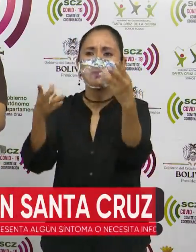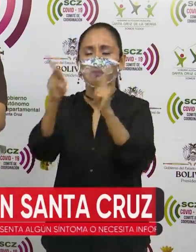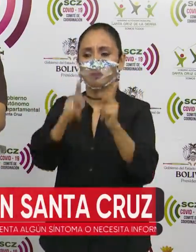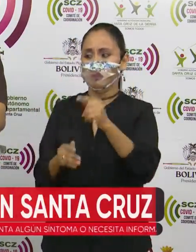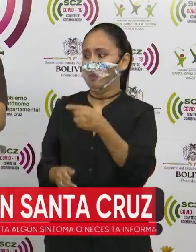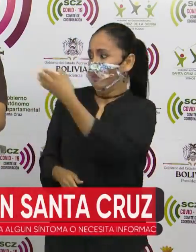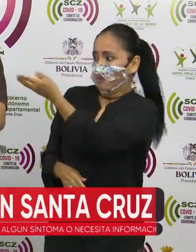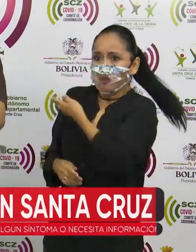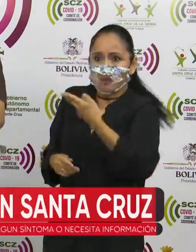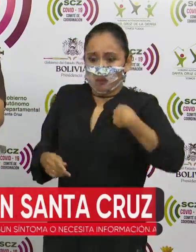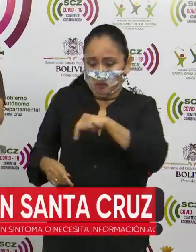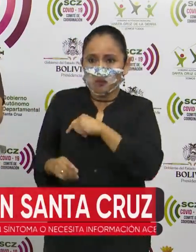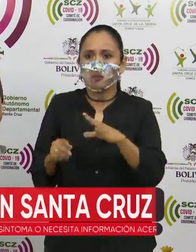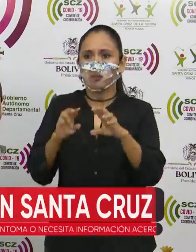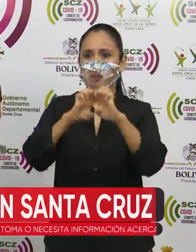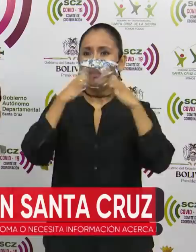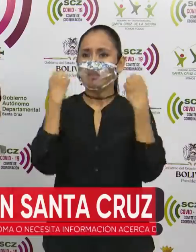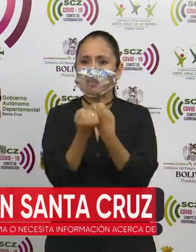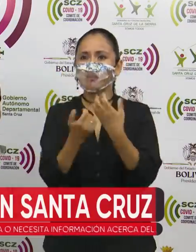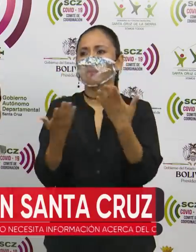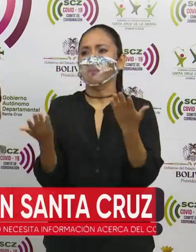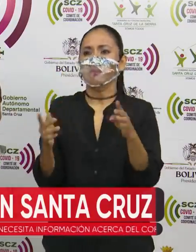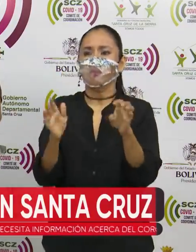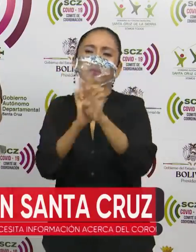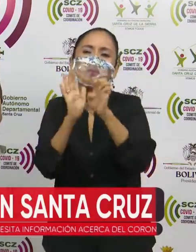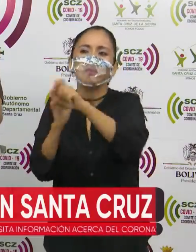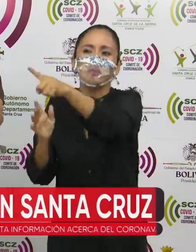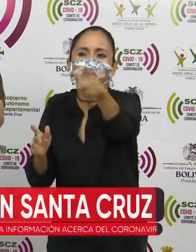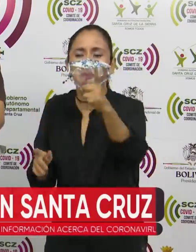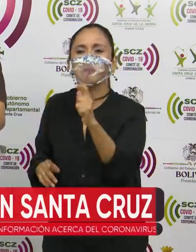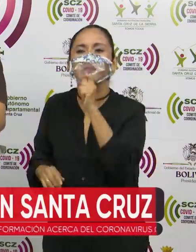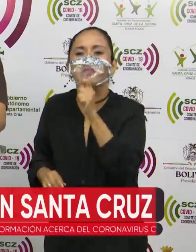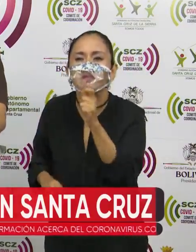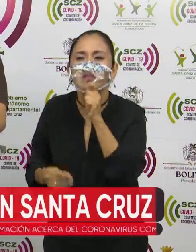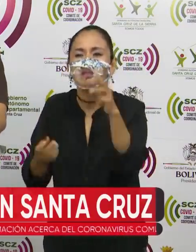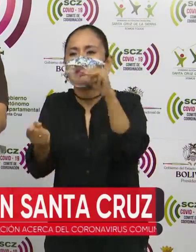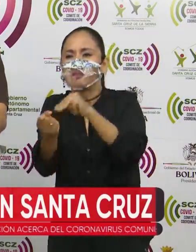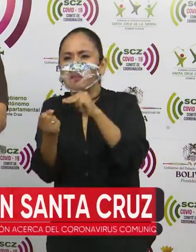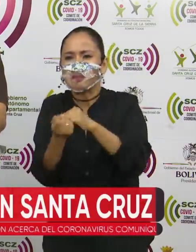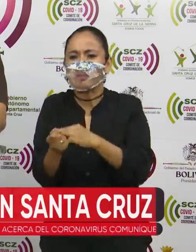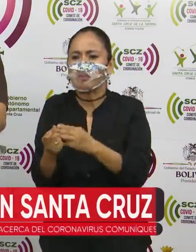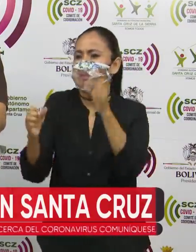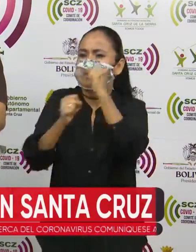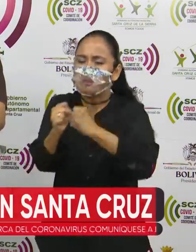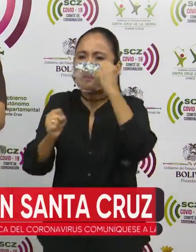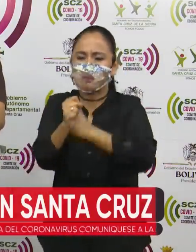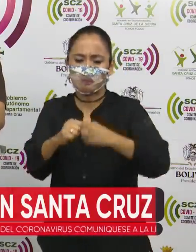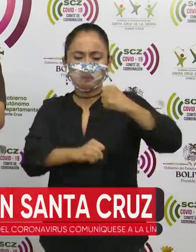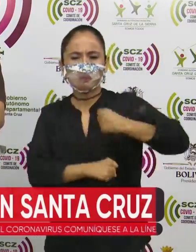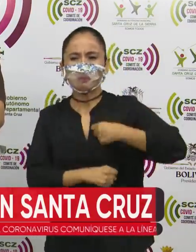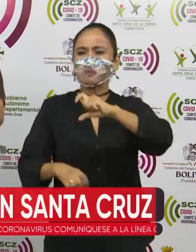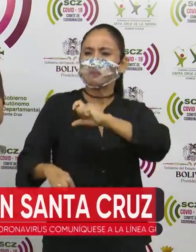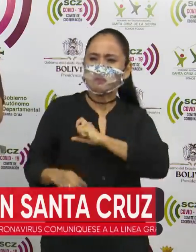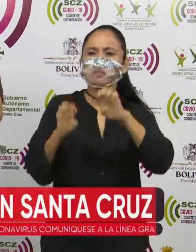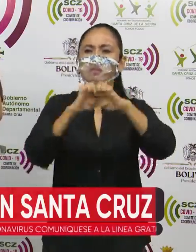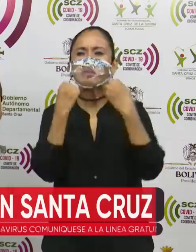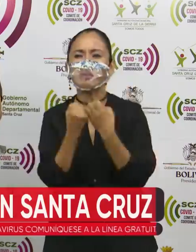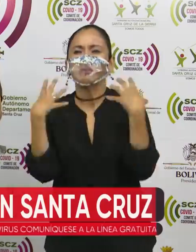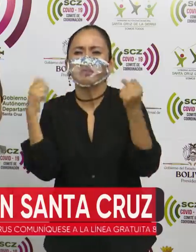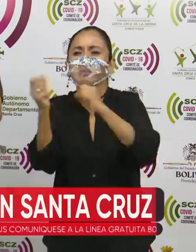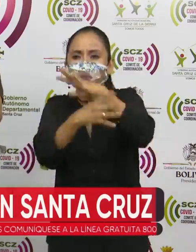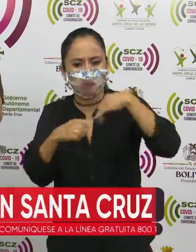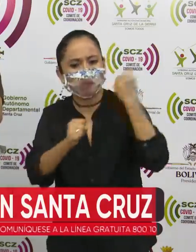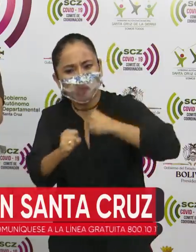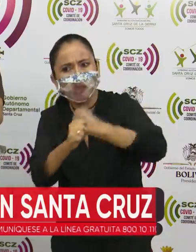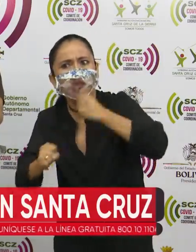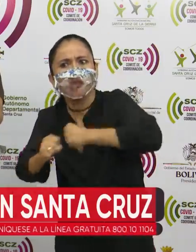lo que tenemos, los medios de prensa que han decidido estar cerca de la población, los militares, la policía, los equipos de salud,